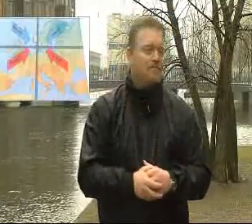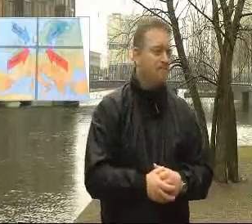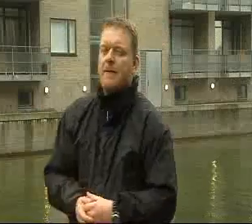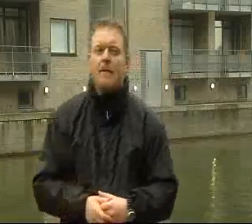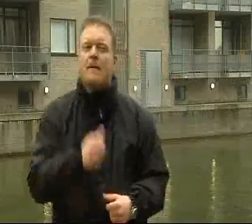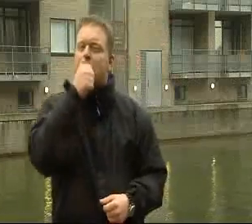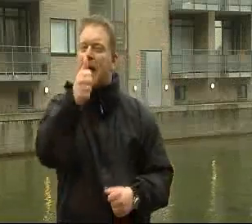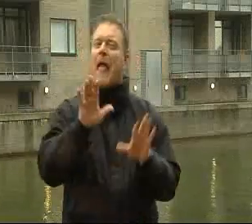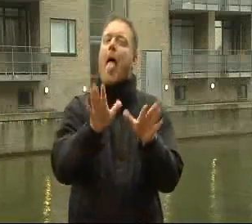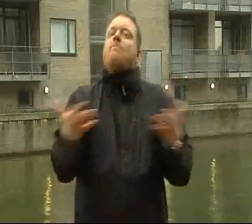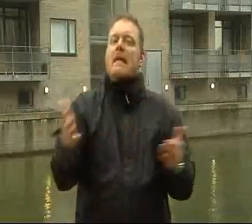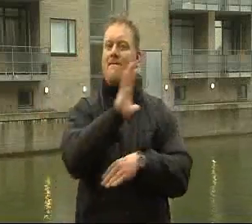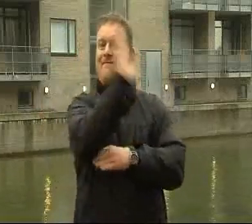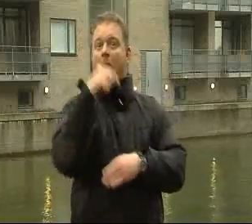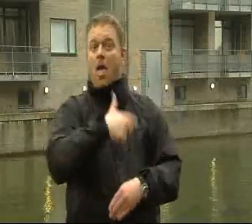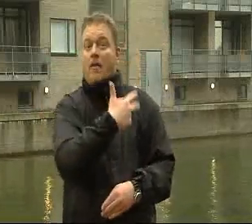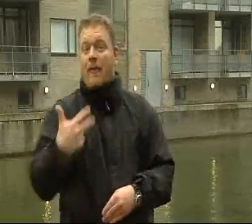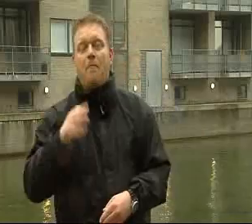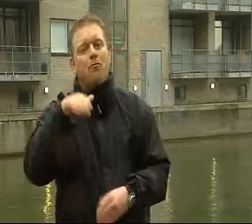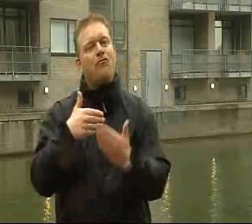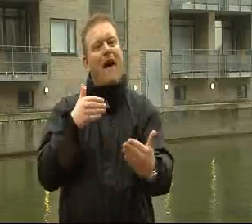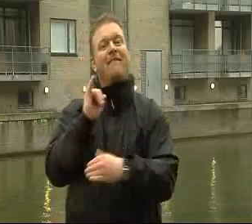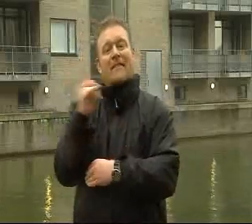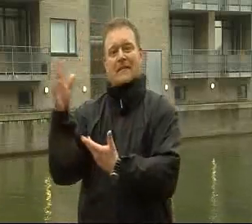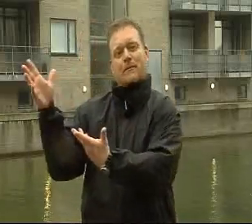Det mest almindelige i Danmark er, at vi får vores vejr fra vestlig retning.